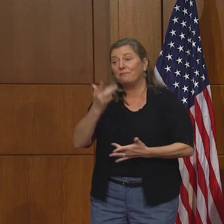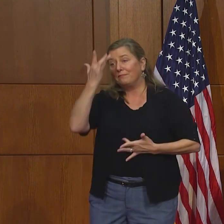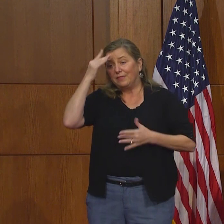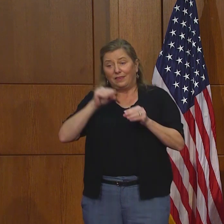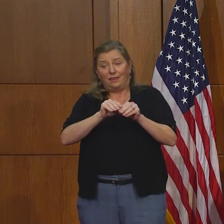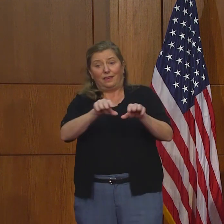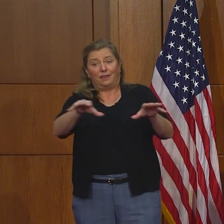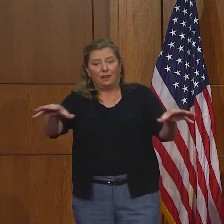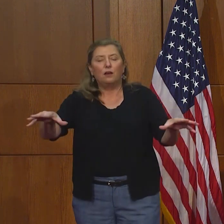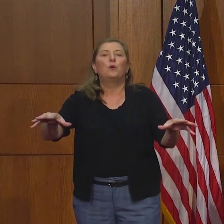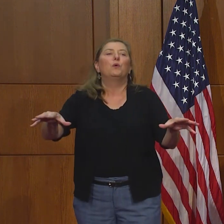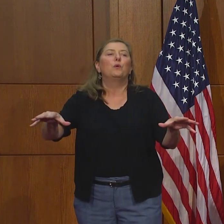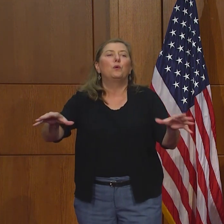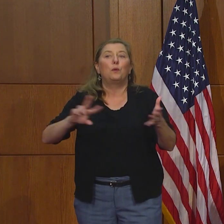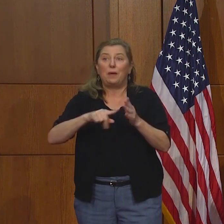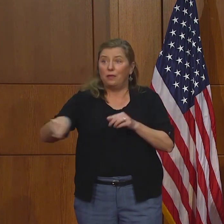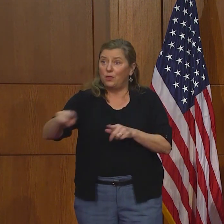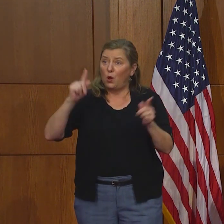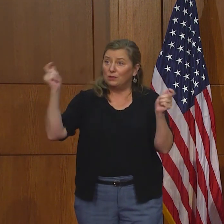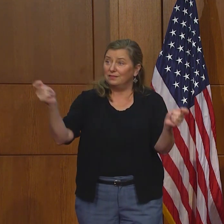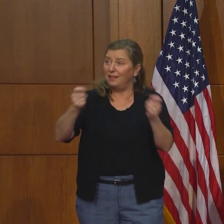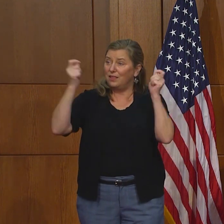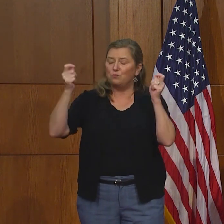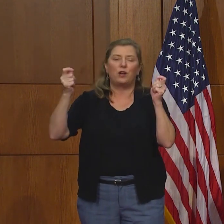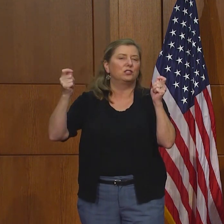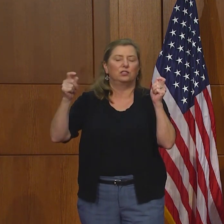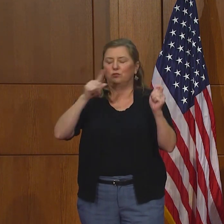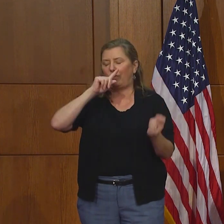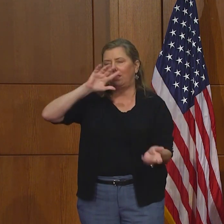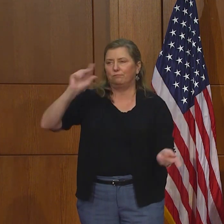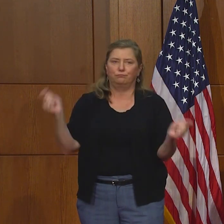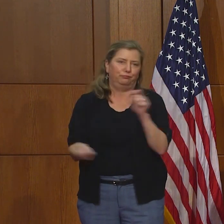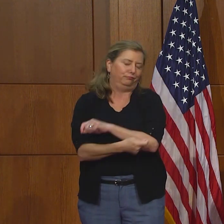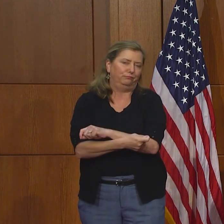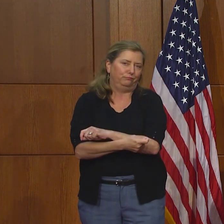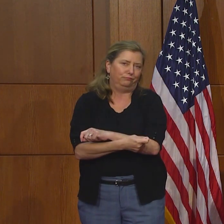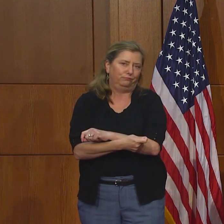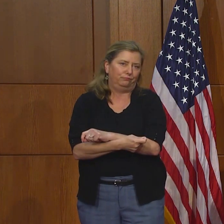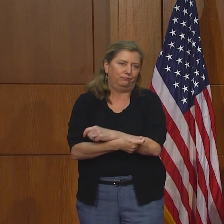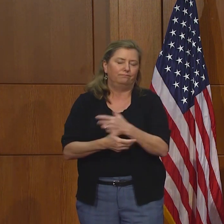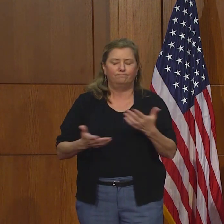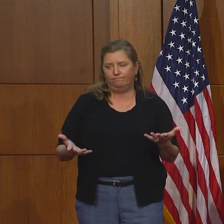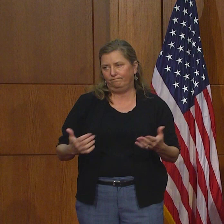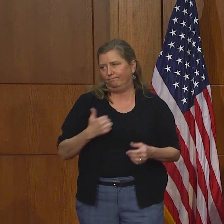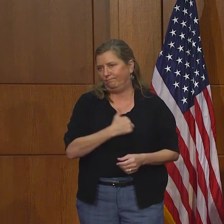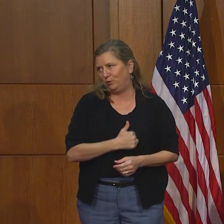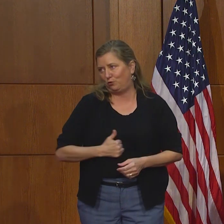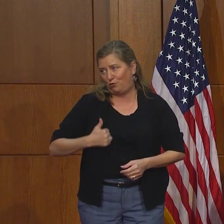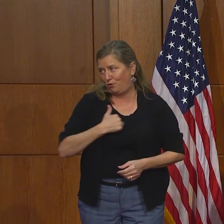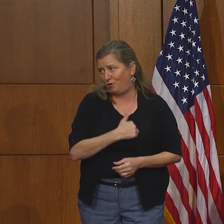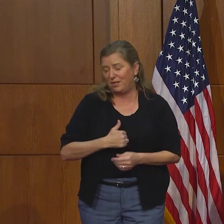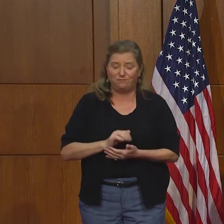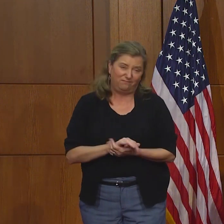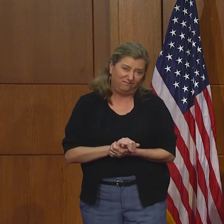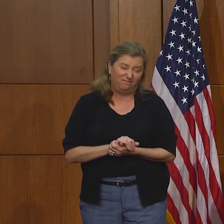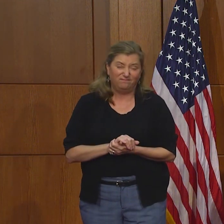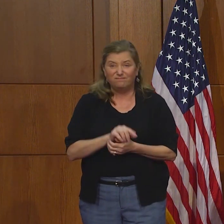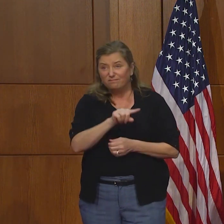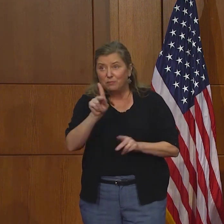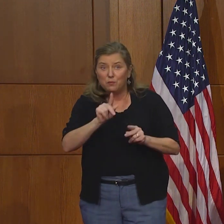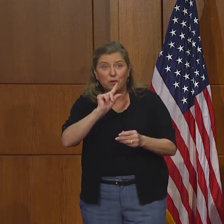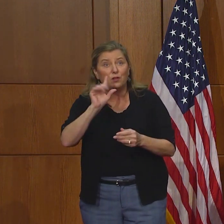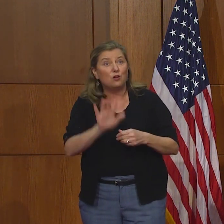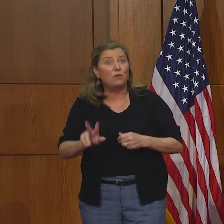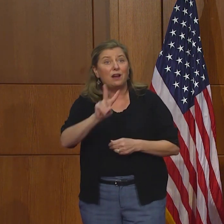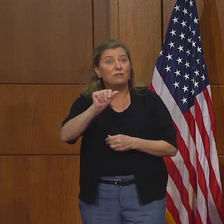universidad, porque la pandemia puso al revés estas celebraciones. Yo lo siento mucho que los graduandos no